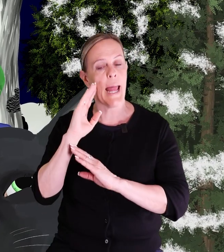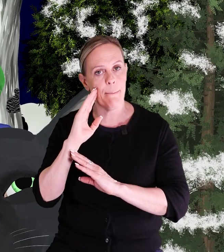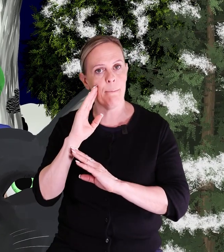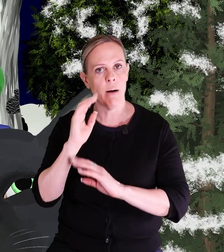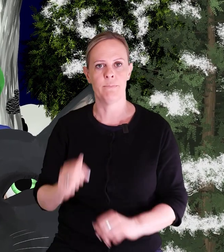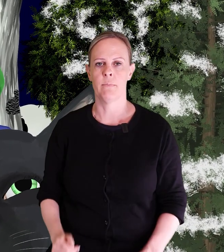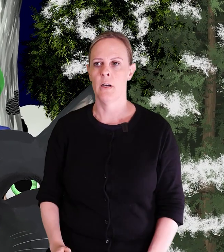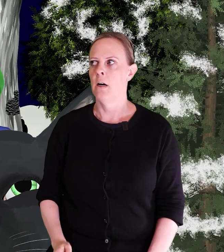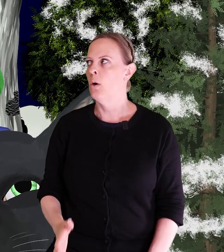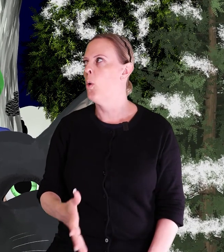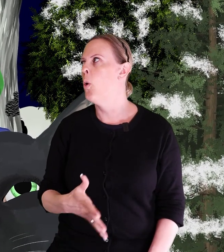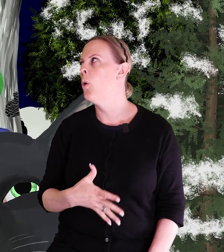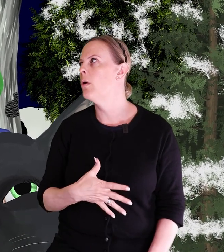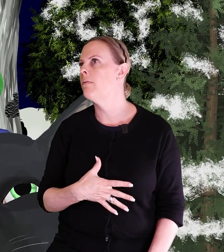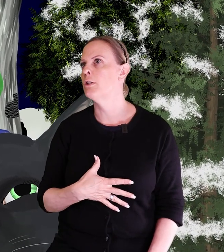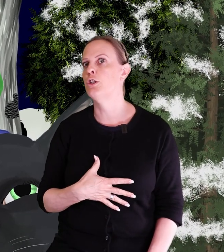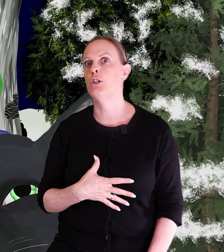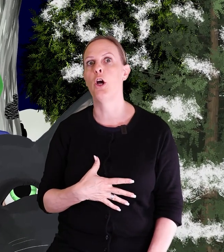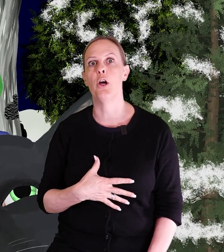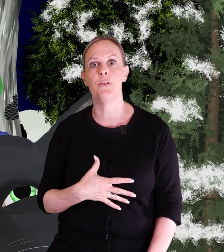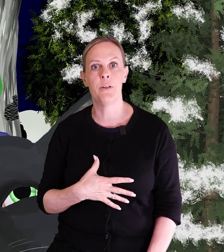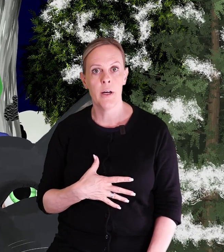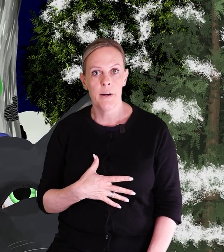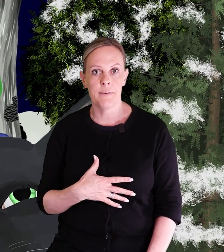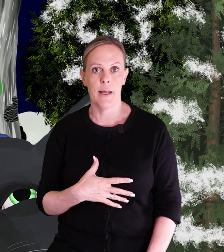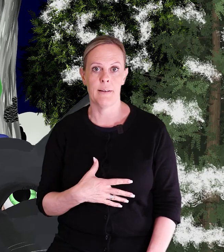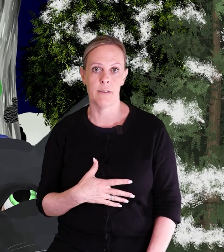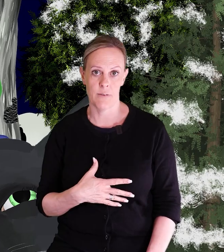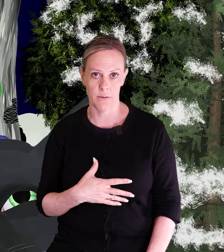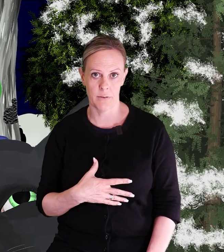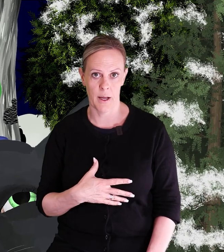hemma. Åh, vad skönt. Tänk jag Svante.